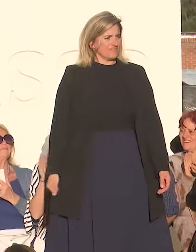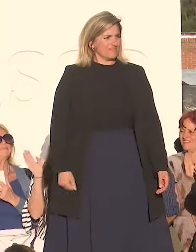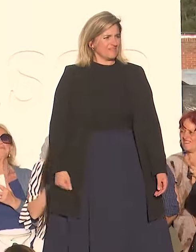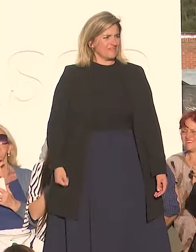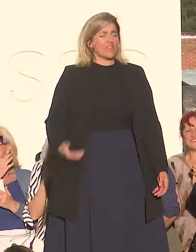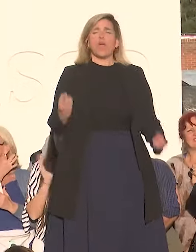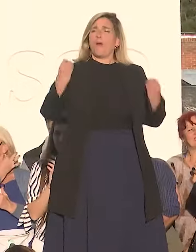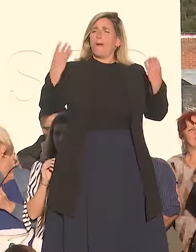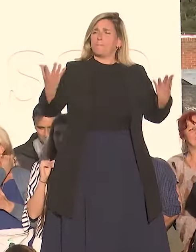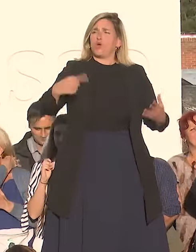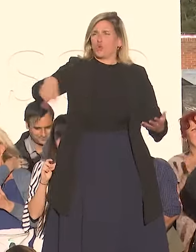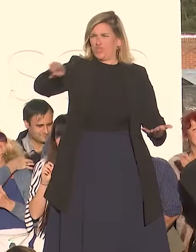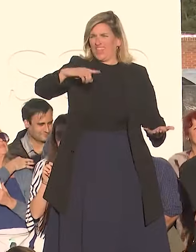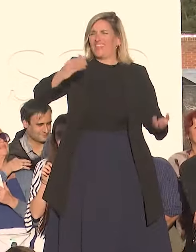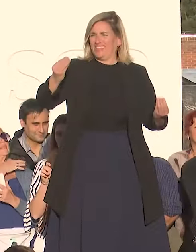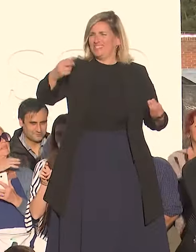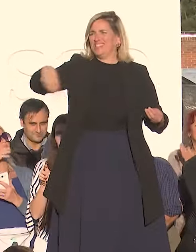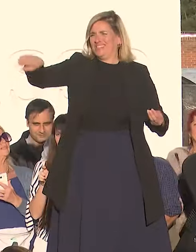porque saben qué